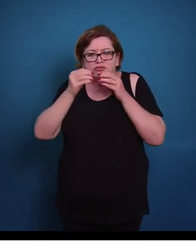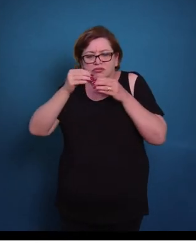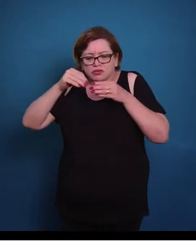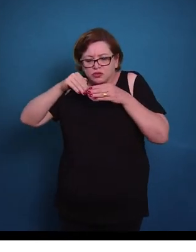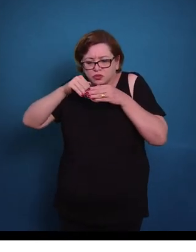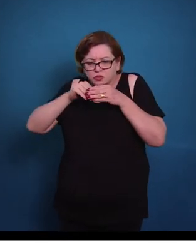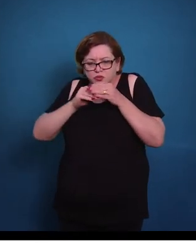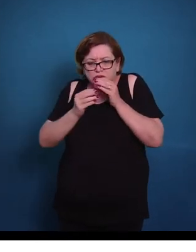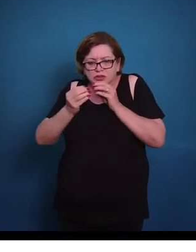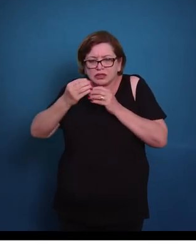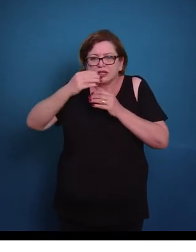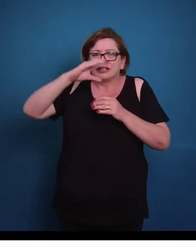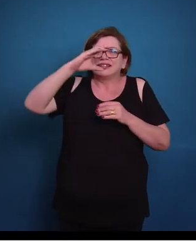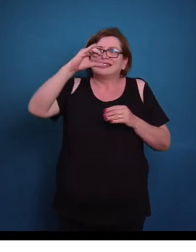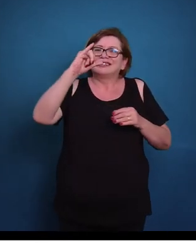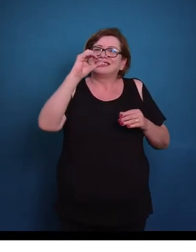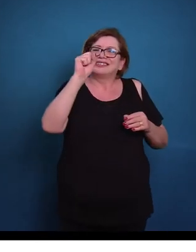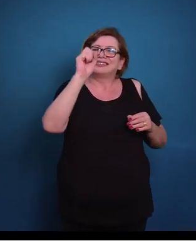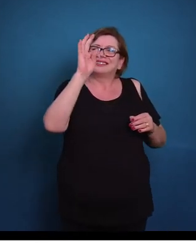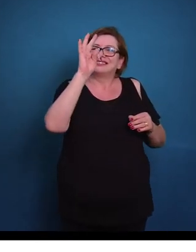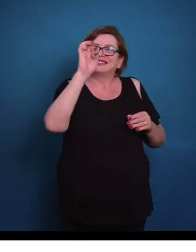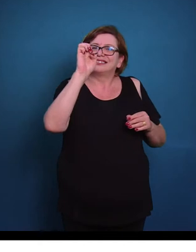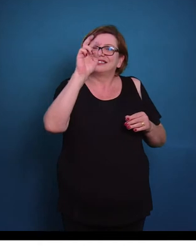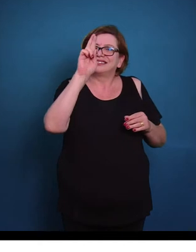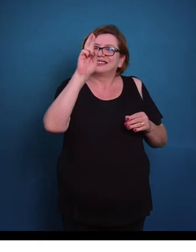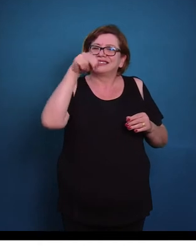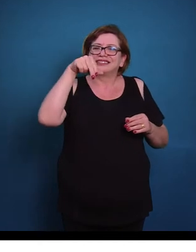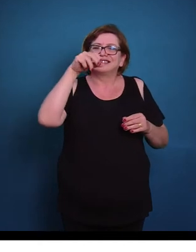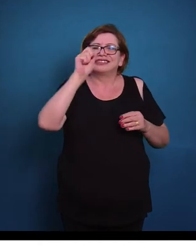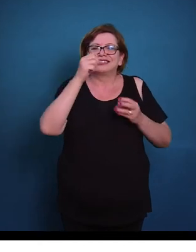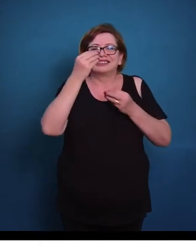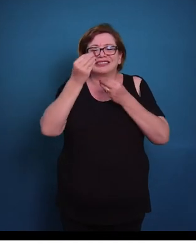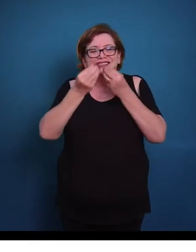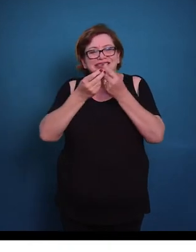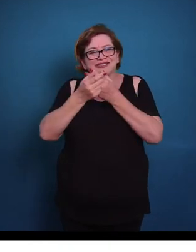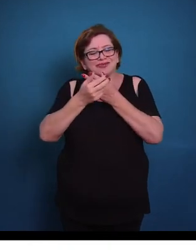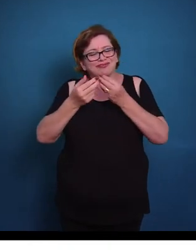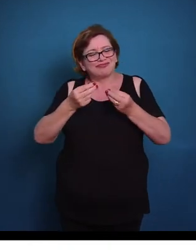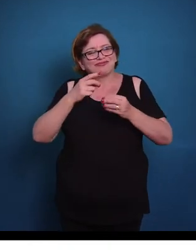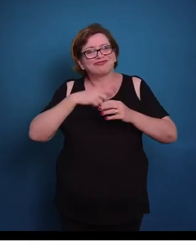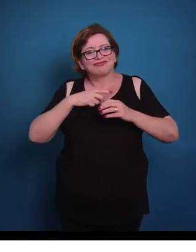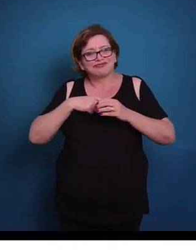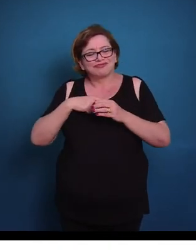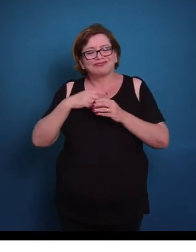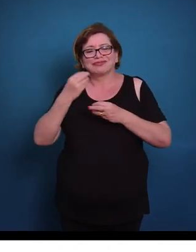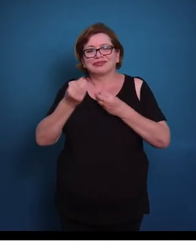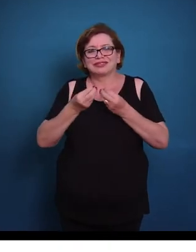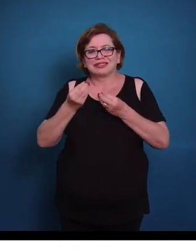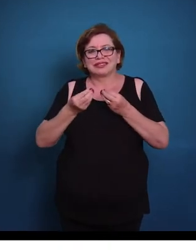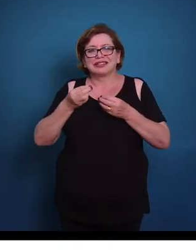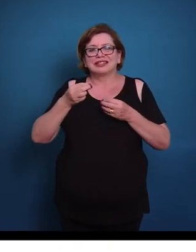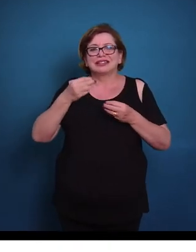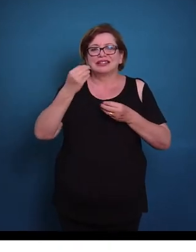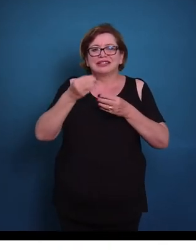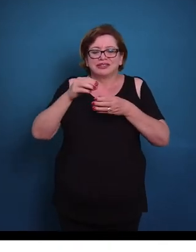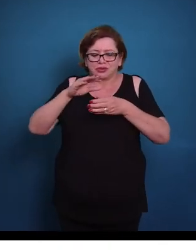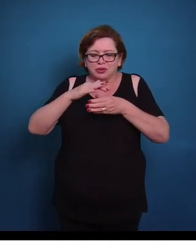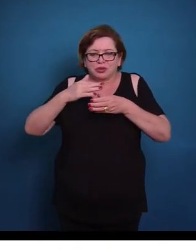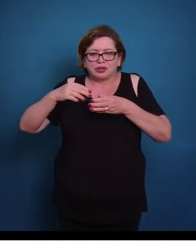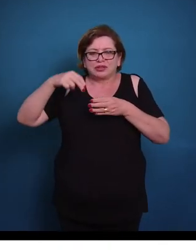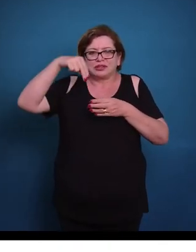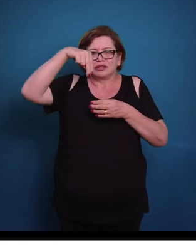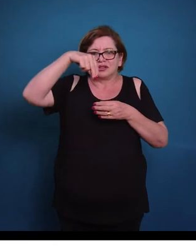forma cisternas, que formam esses corpos densos, que nós chamamos de substância de inicio. Então essa substância de inicio, ela ocorre somente